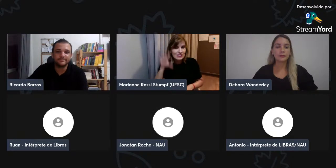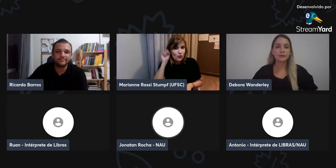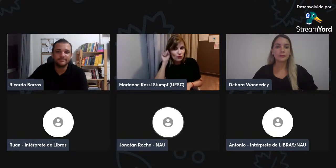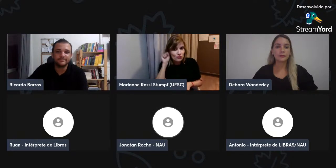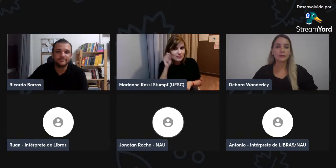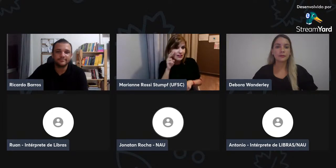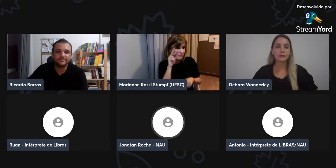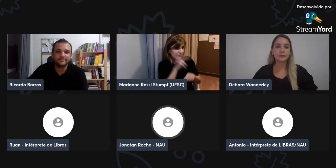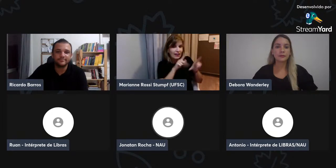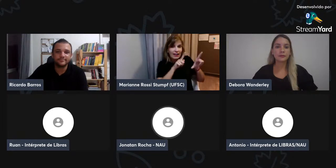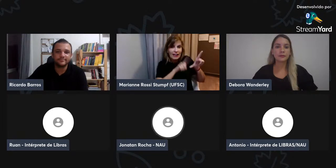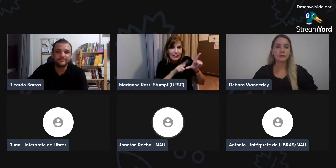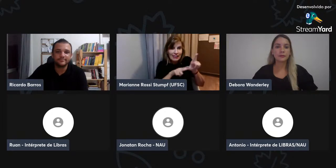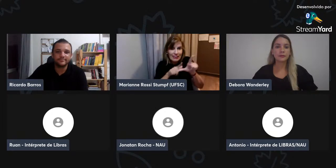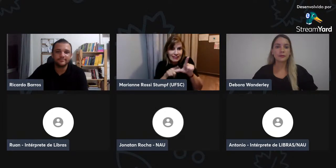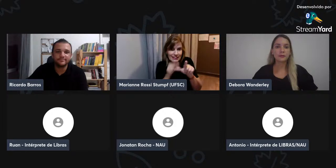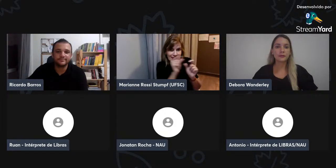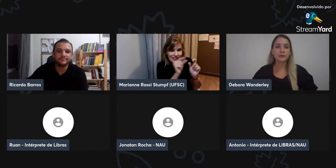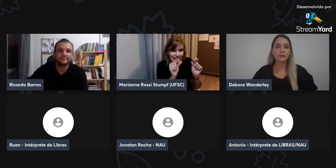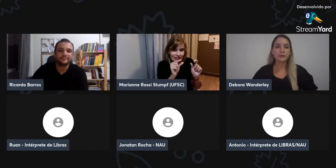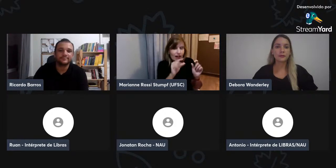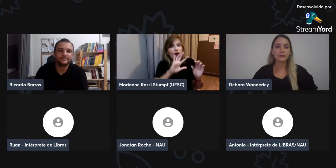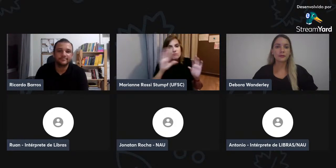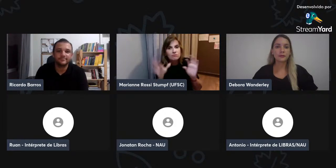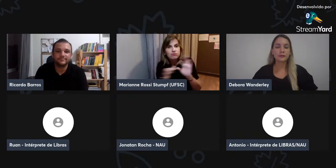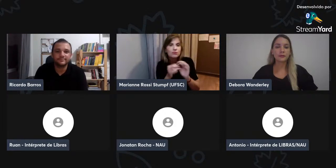então, é importante ter esse trabalho em conjunto, né,